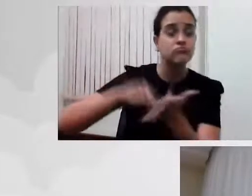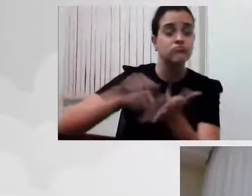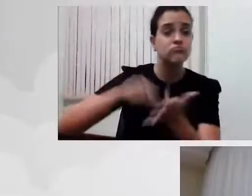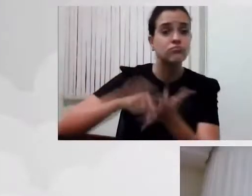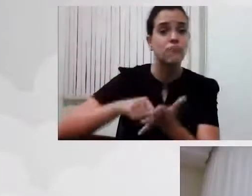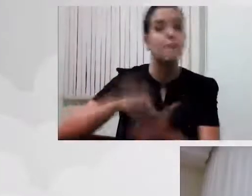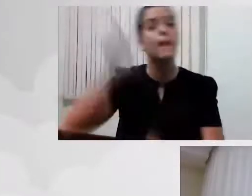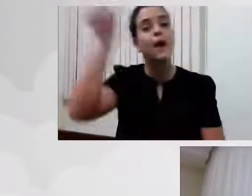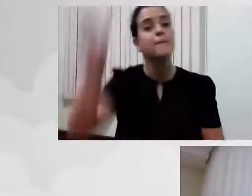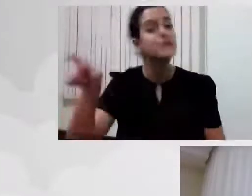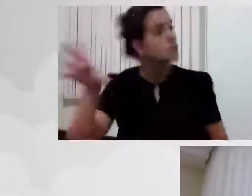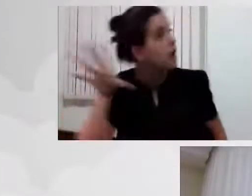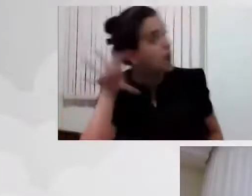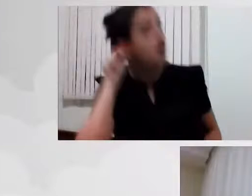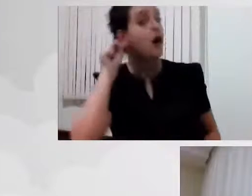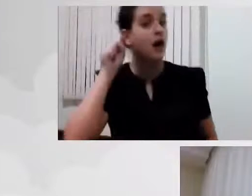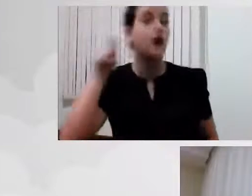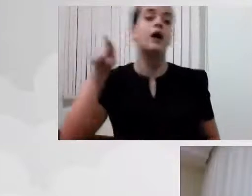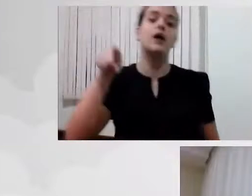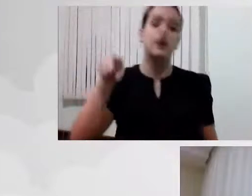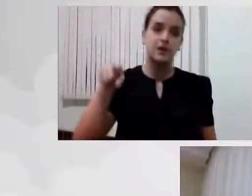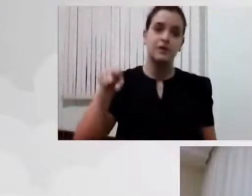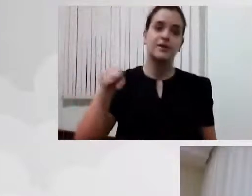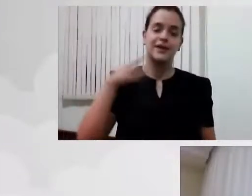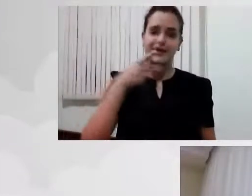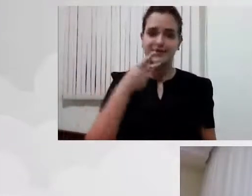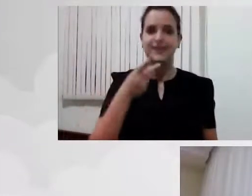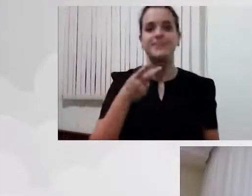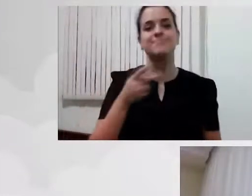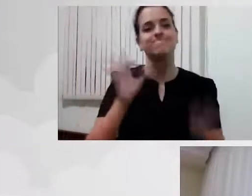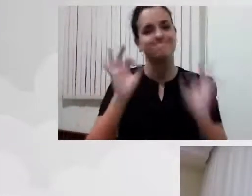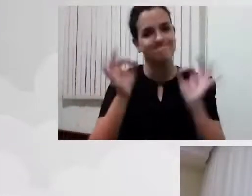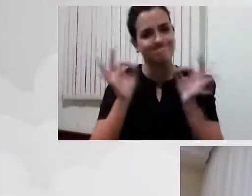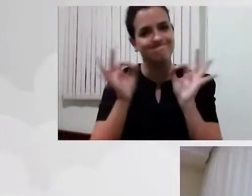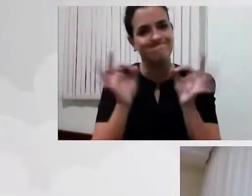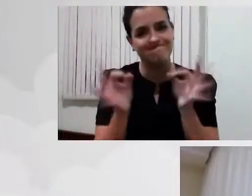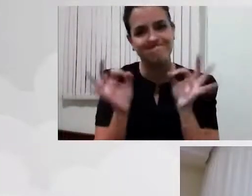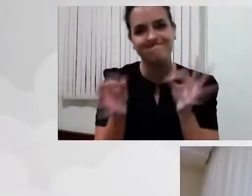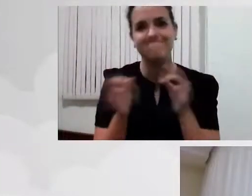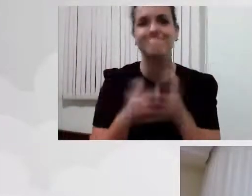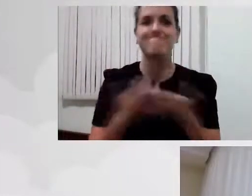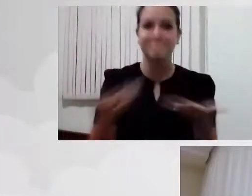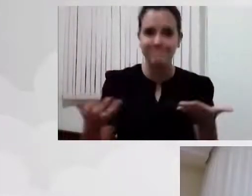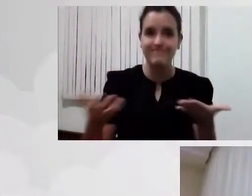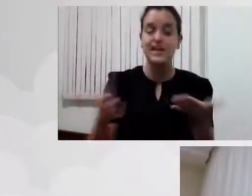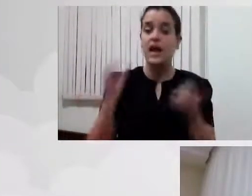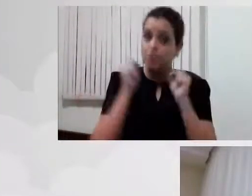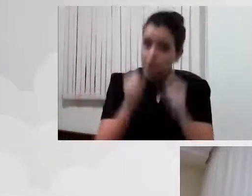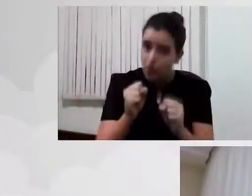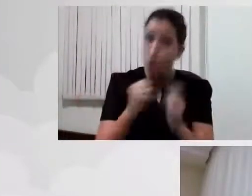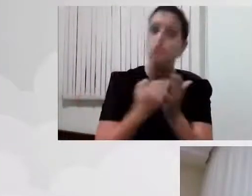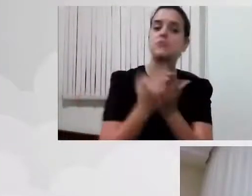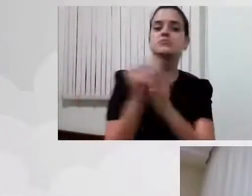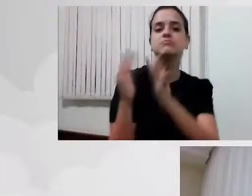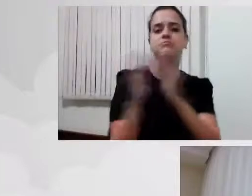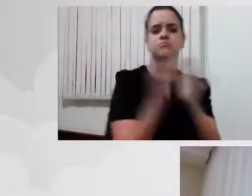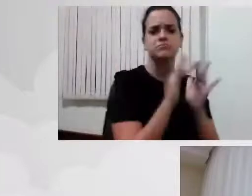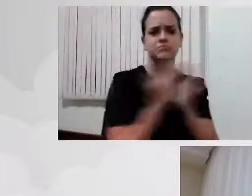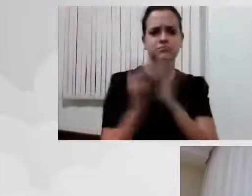está dizendo o que está acontecendo, não é? E ela pode estabelecer este contato com as demais pessoas.